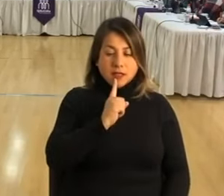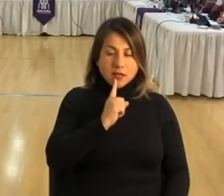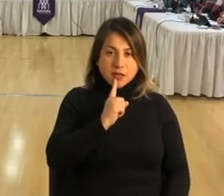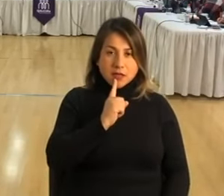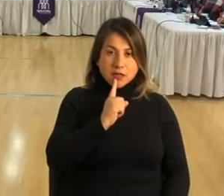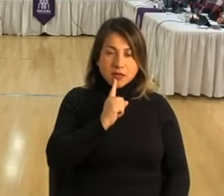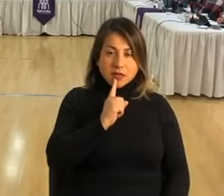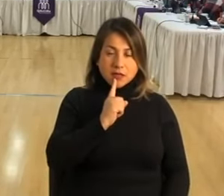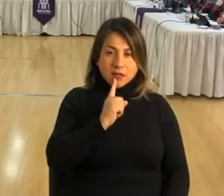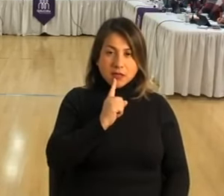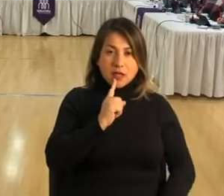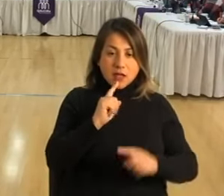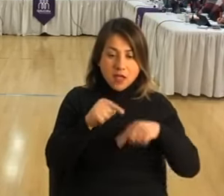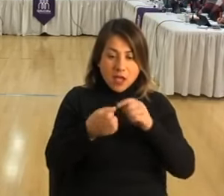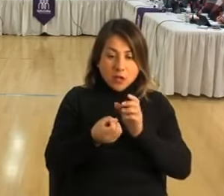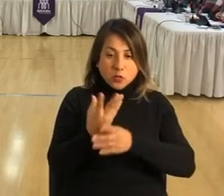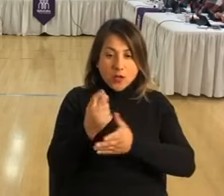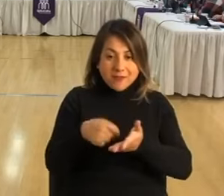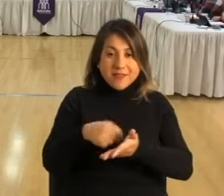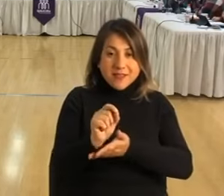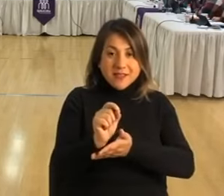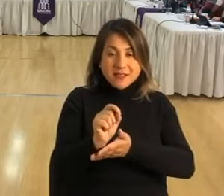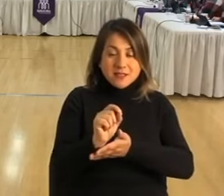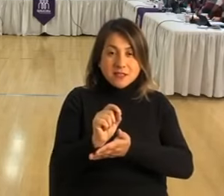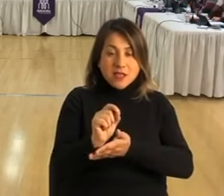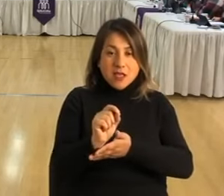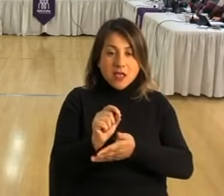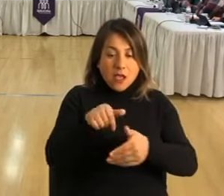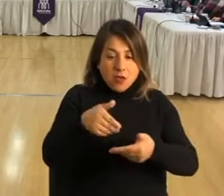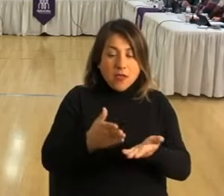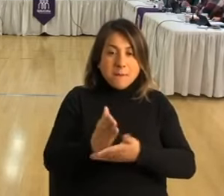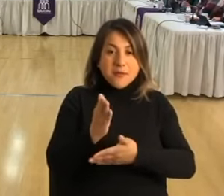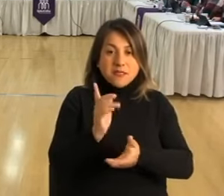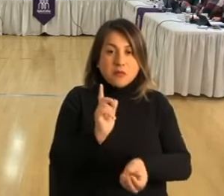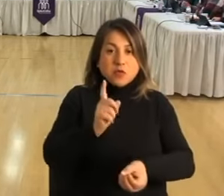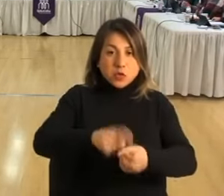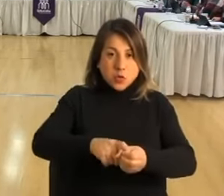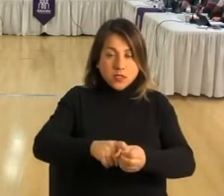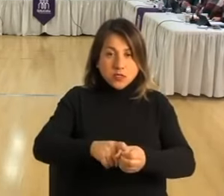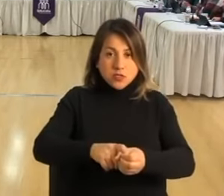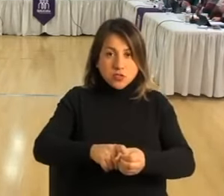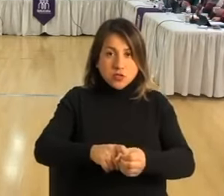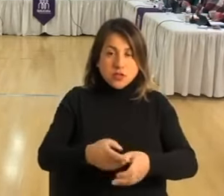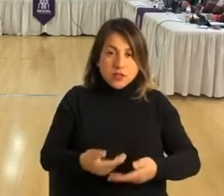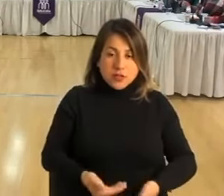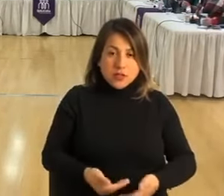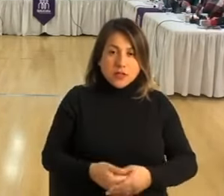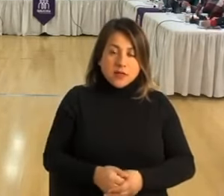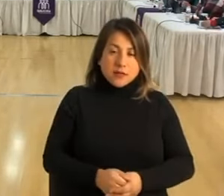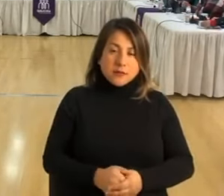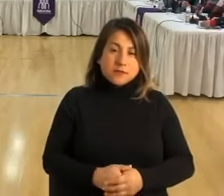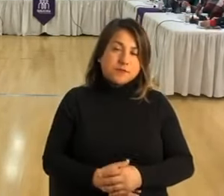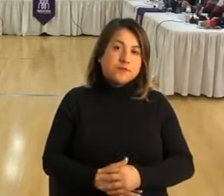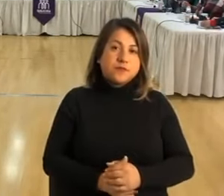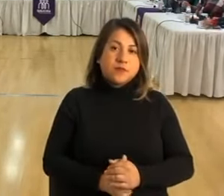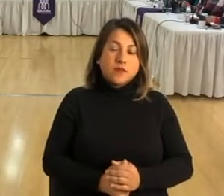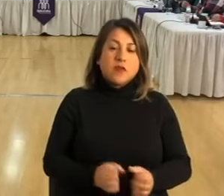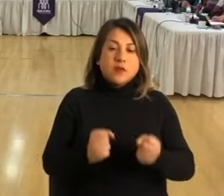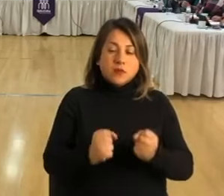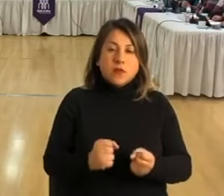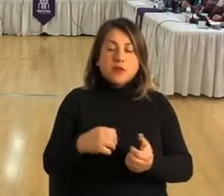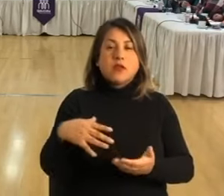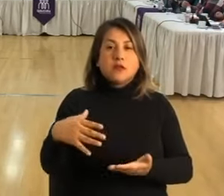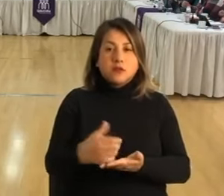vigencia al momento que comience la postulación, puedan llevar